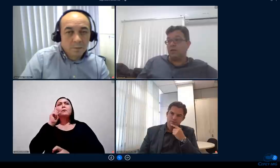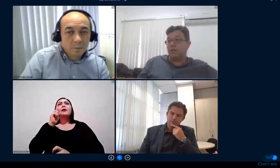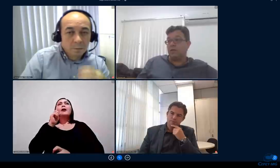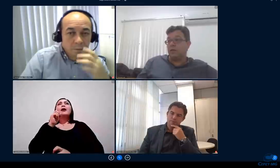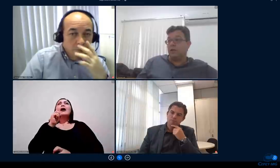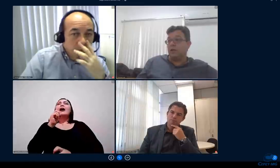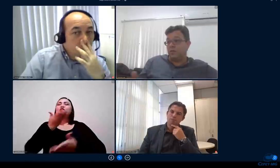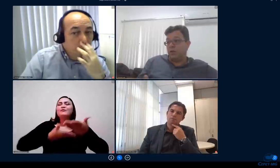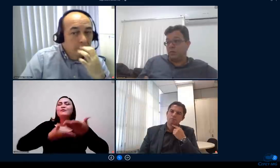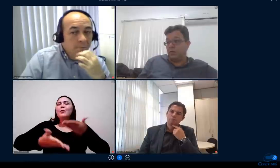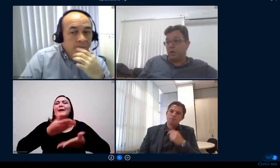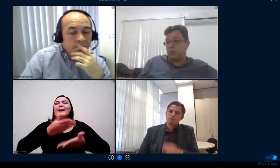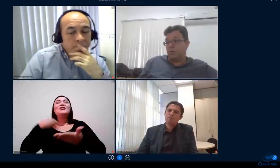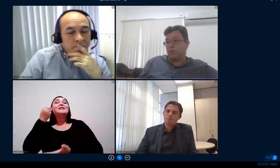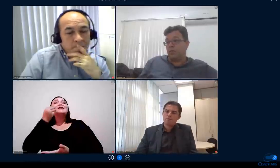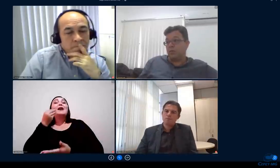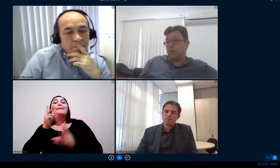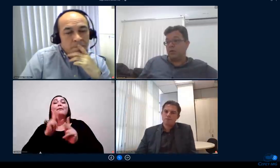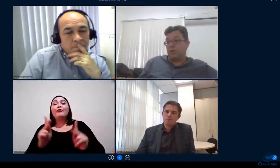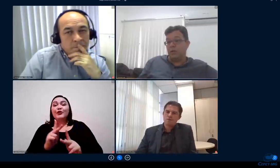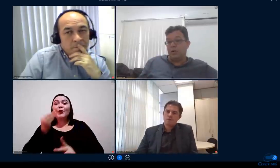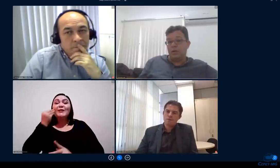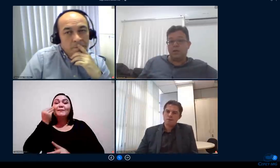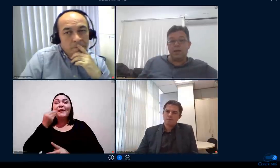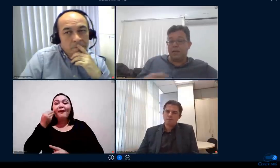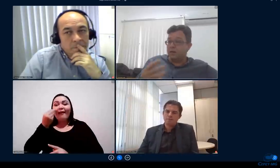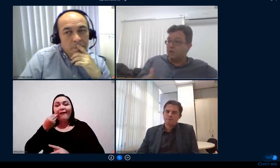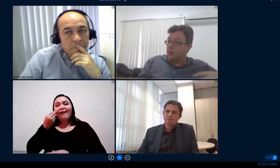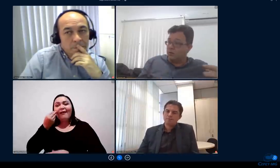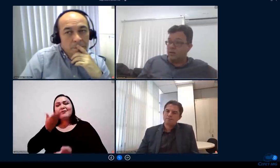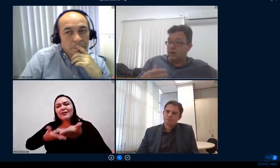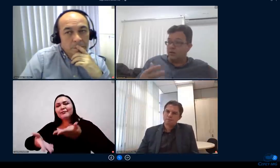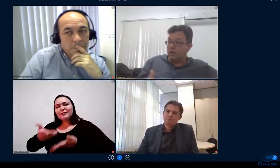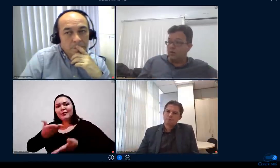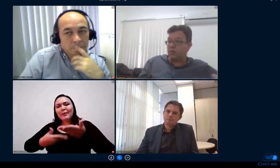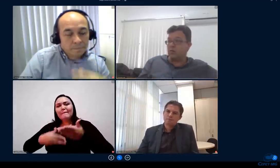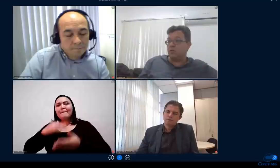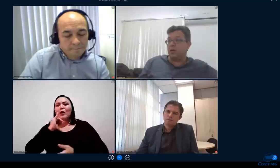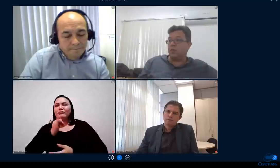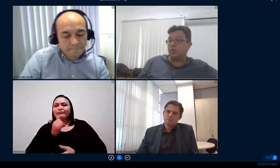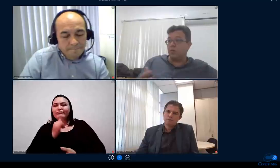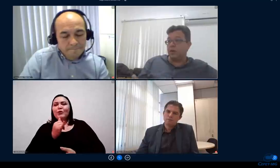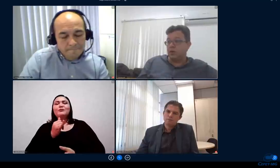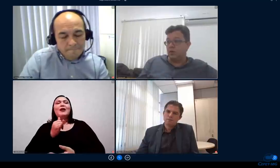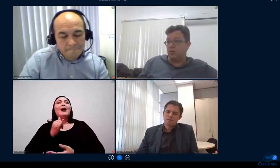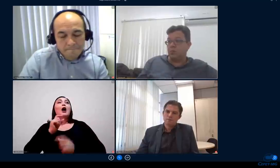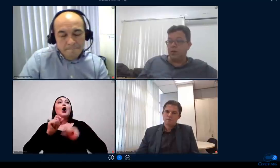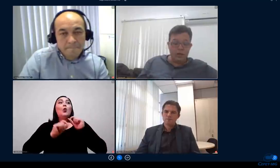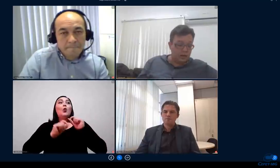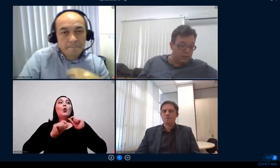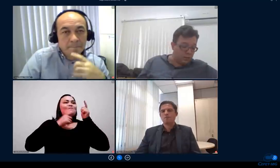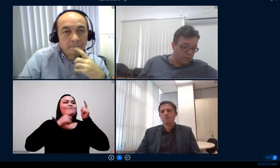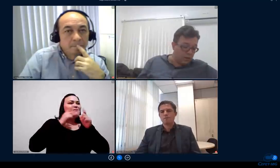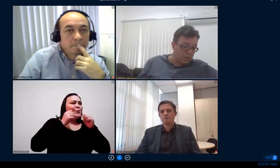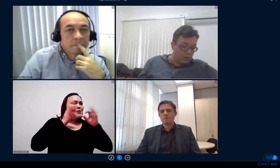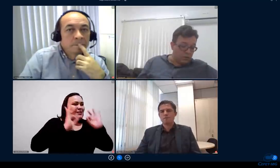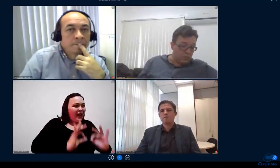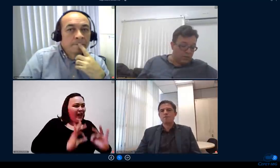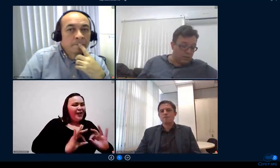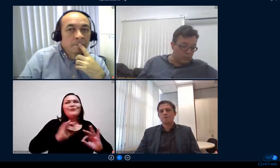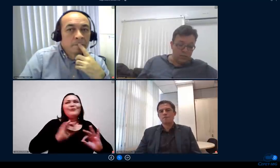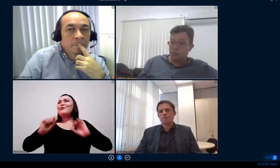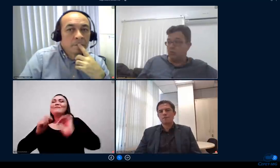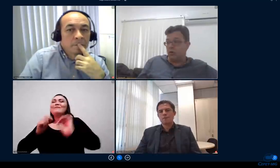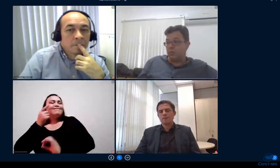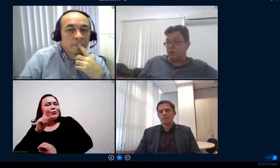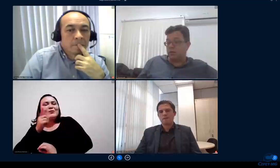exitosas que é feito pelos próprios professores eles relatam os casos de sucesso e compartilham experiências nós